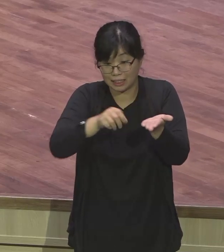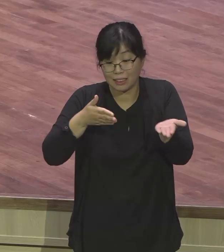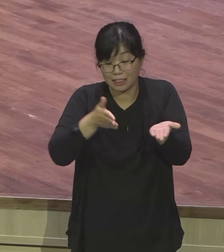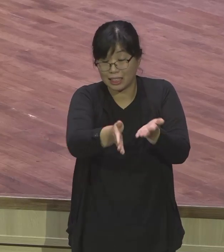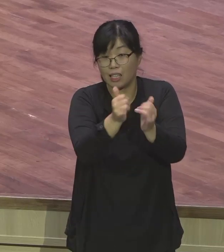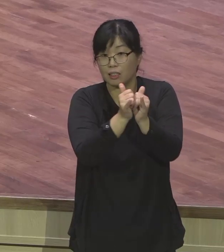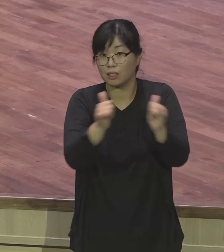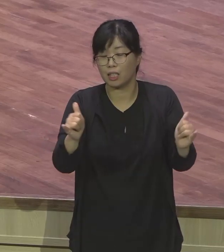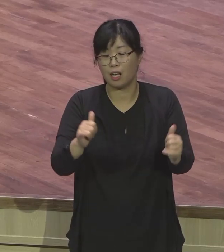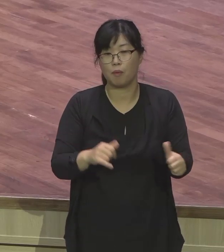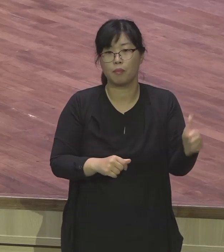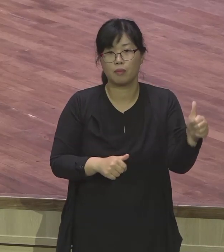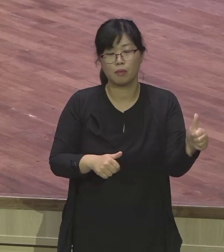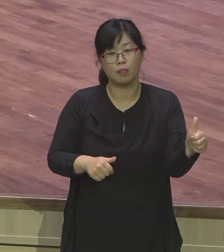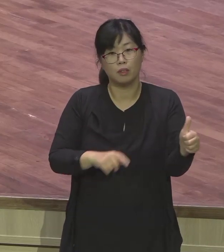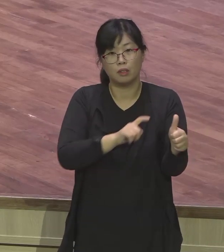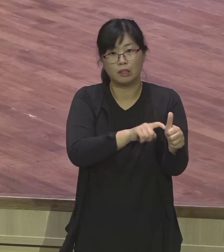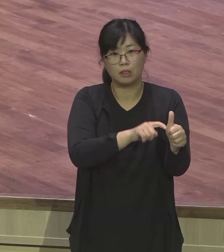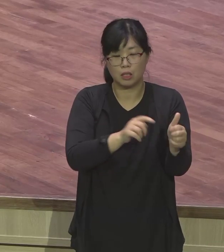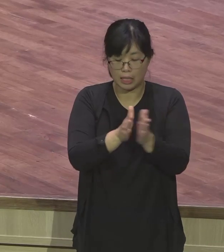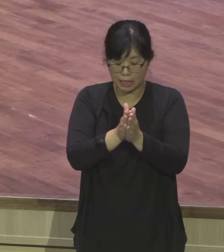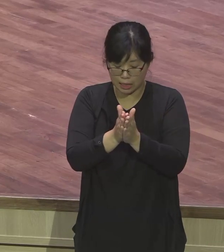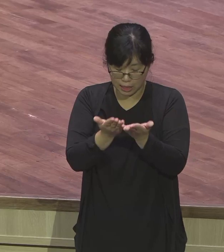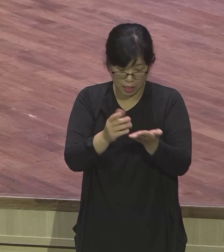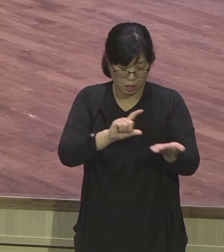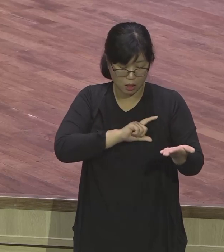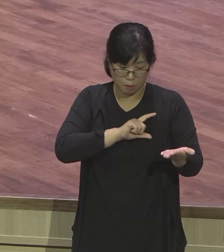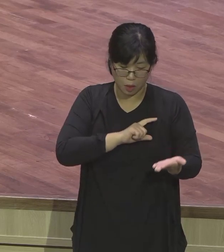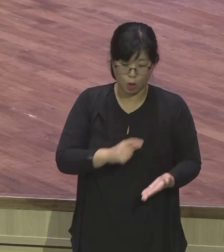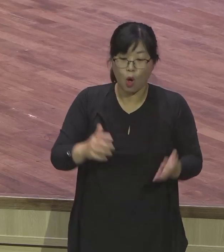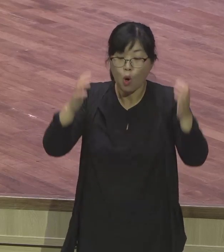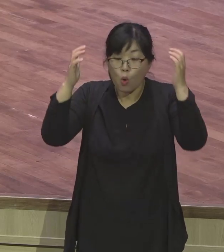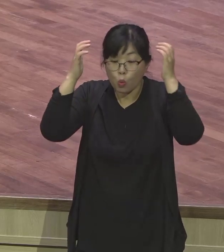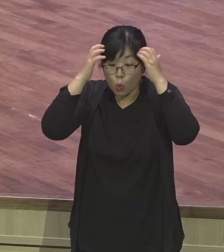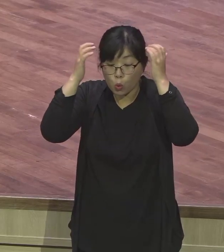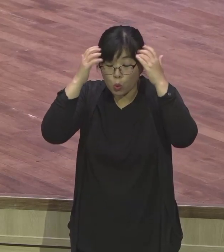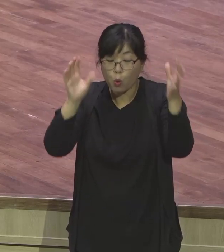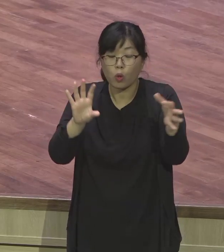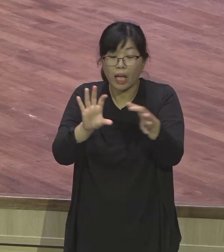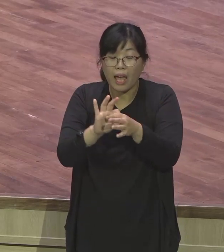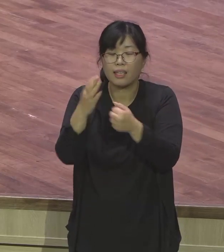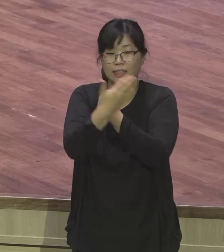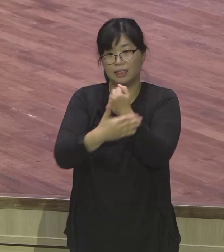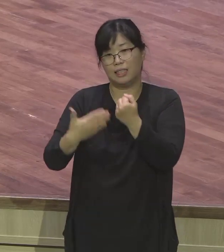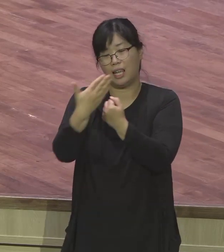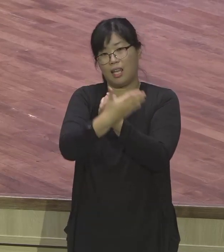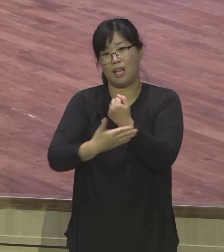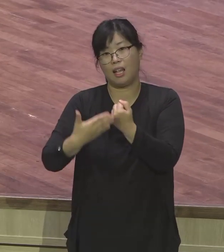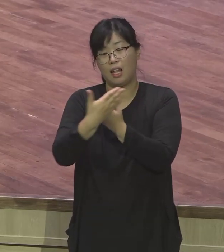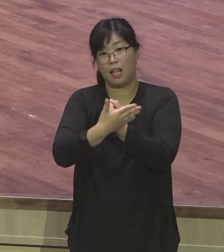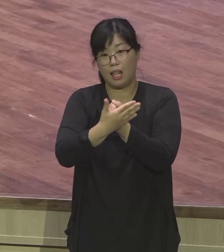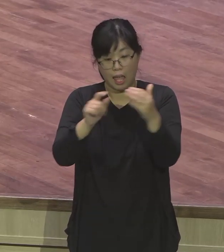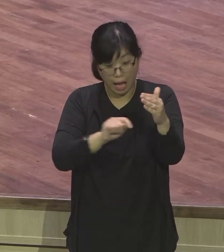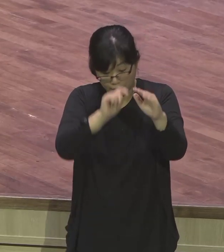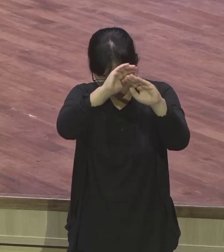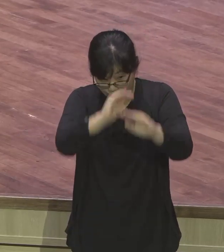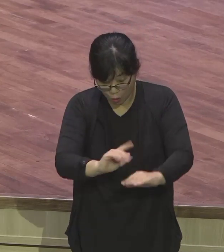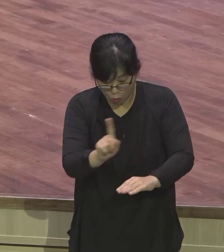고통의 은혜라는 책에서 이런 말 했습니다 모든 음성 중에 최고의 음성은